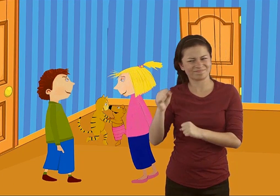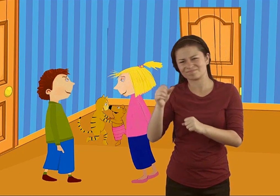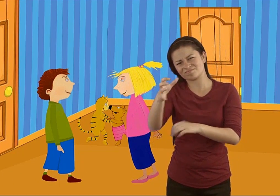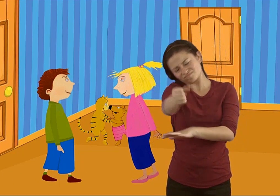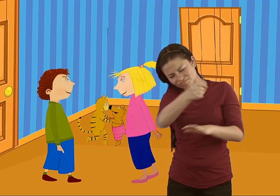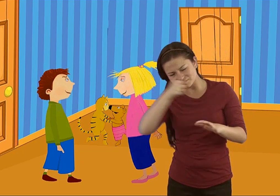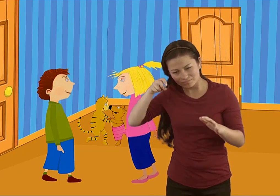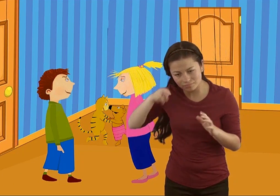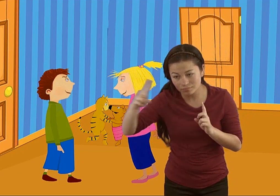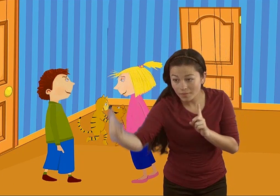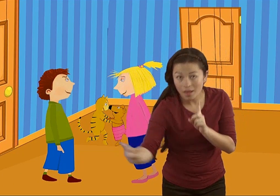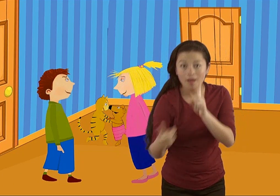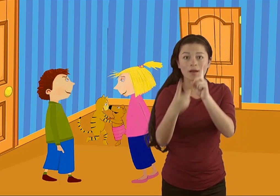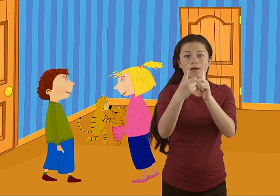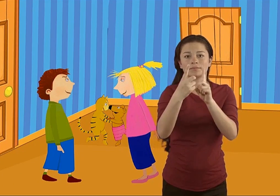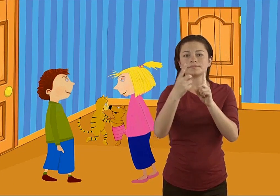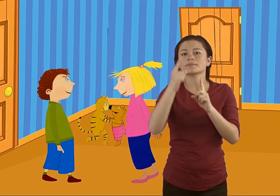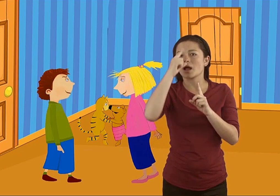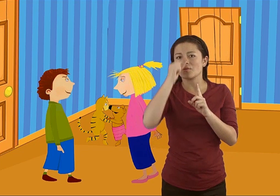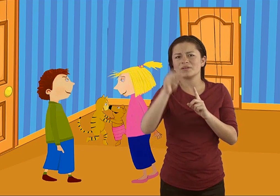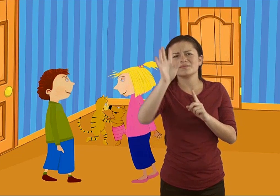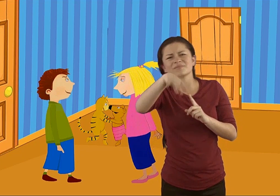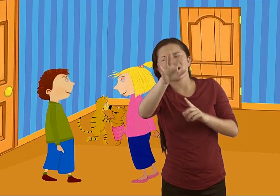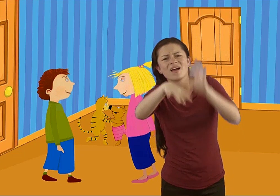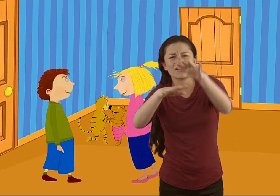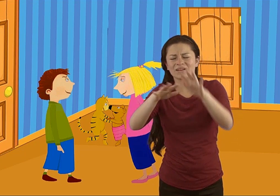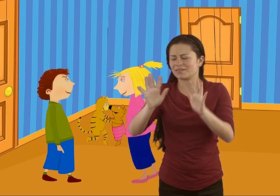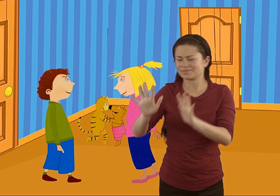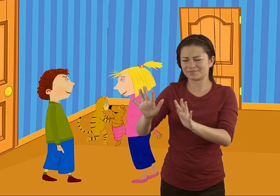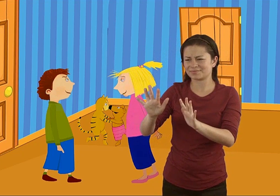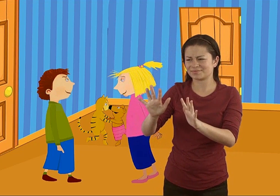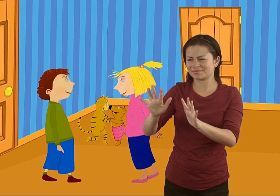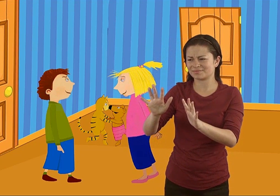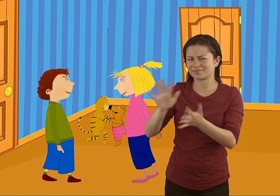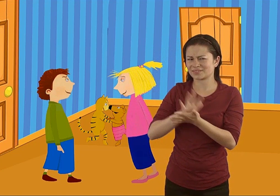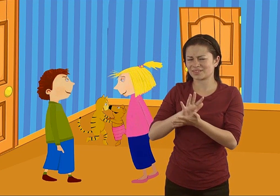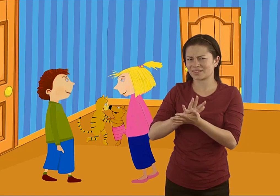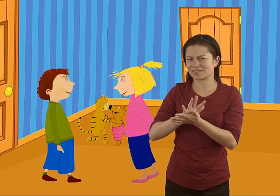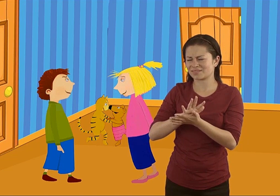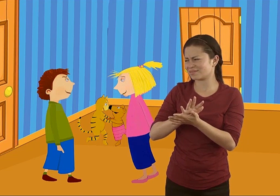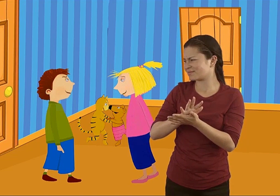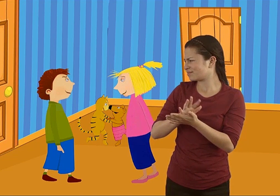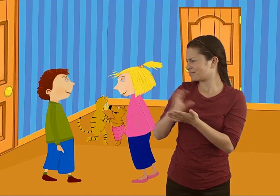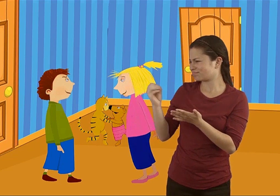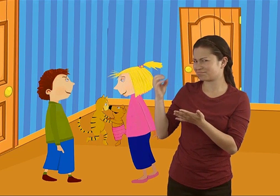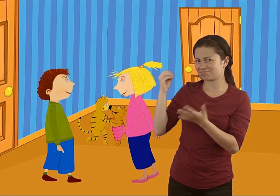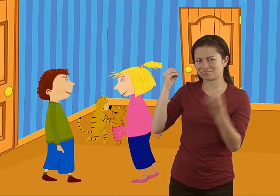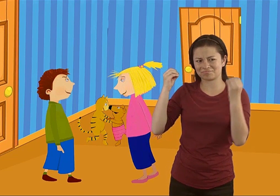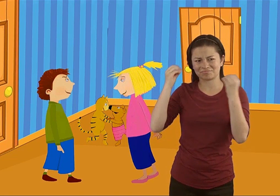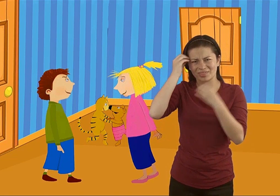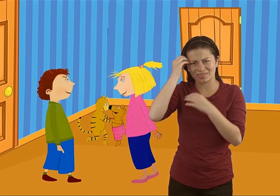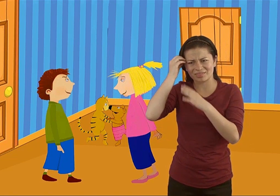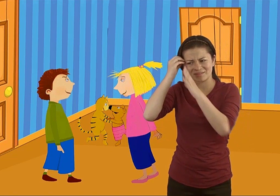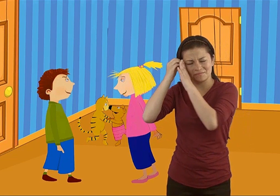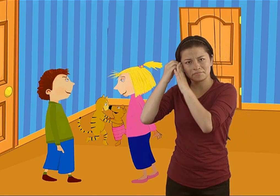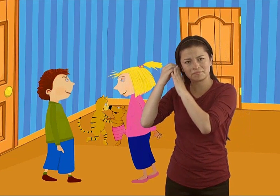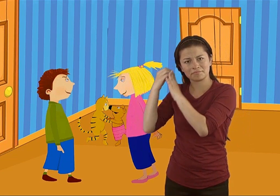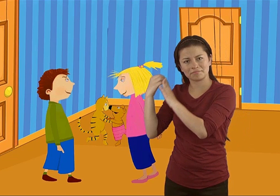empezó a hablar. No hay problema, tranquila. Ya todo está bien, dijo Leo. Y disimuladamente miró alrededor